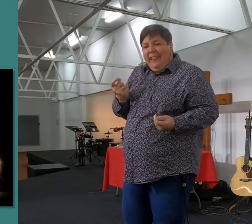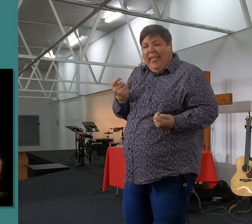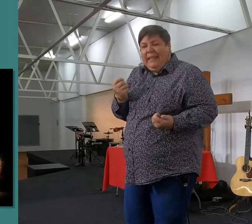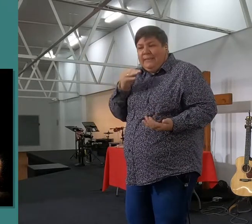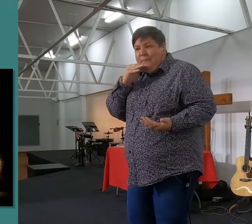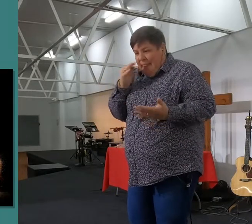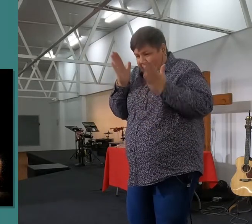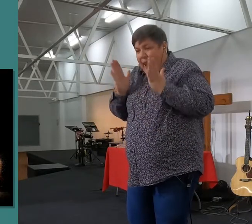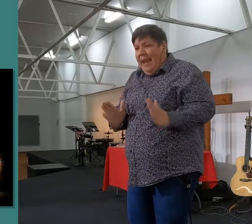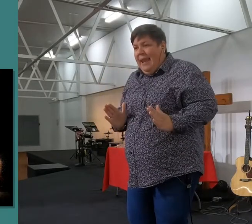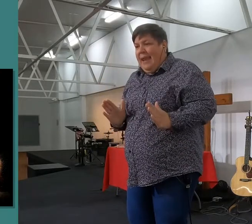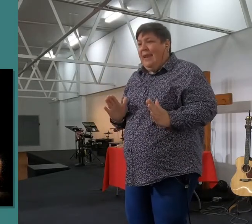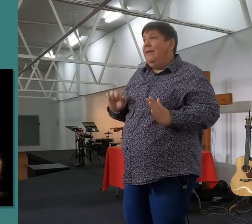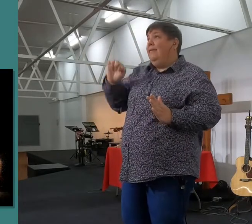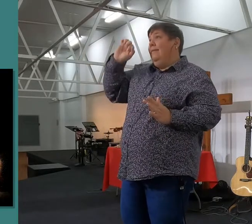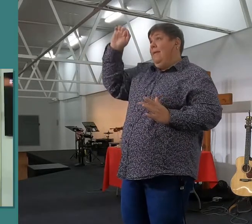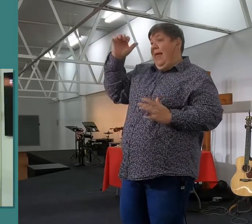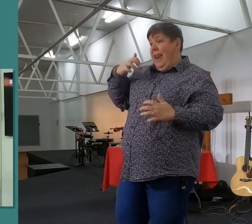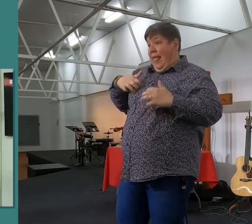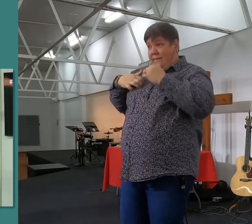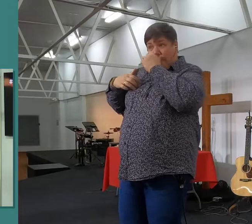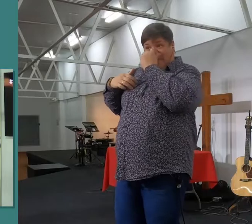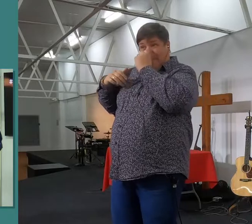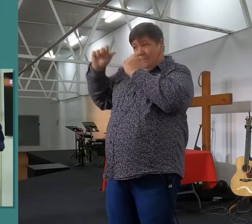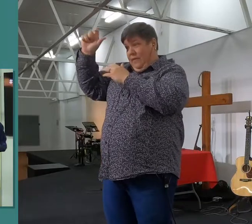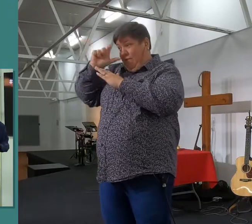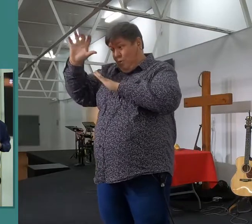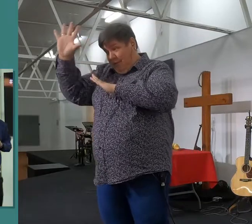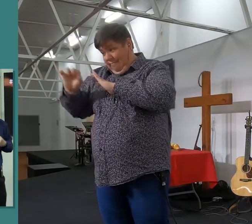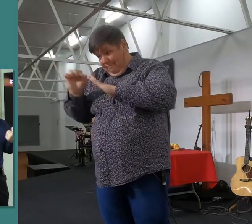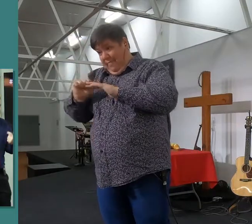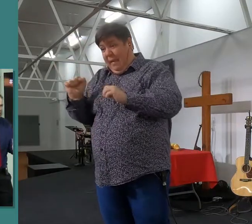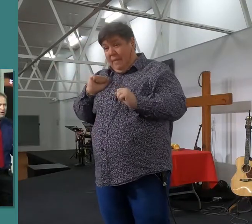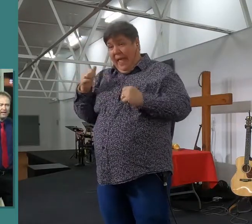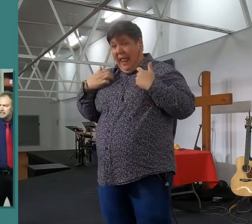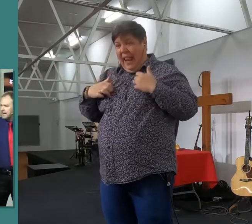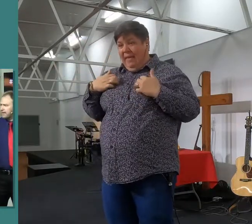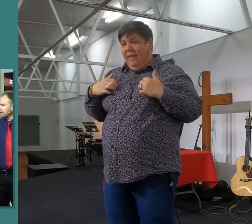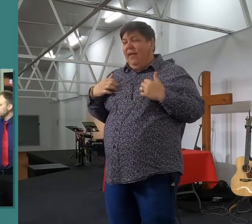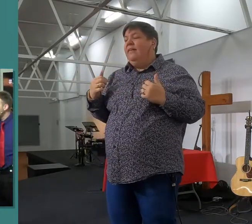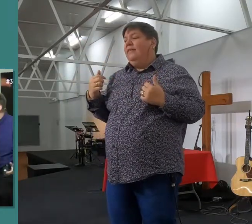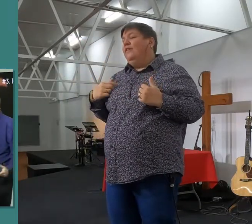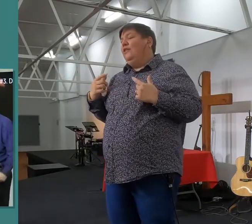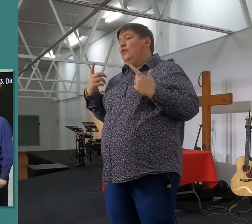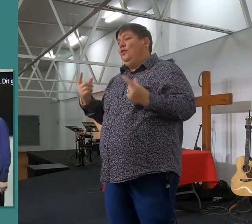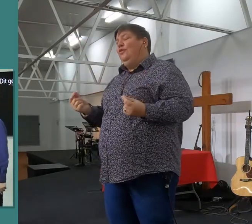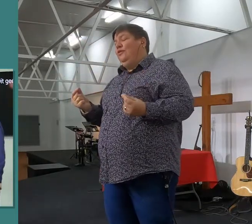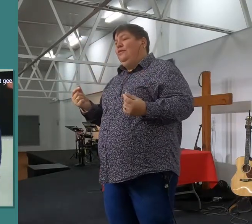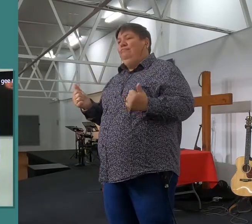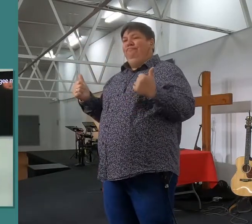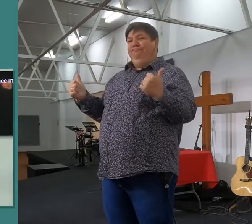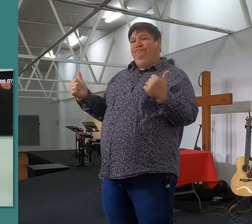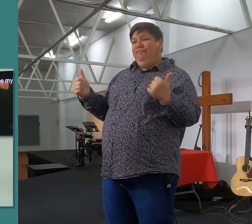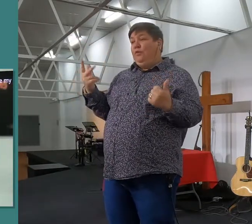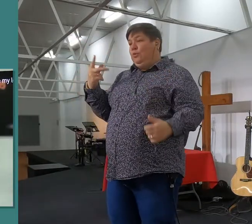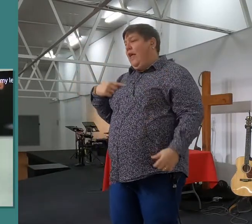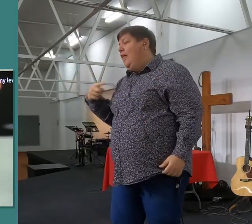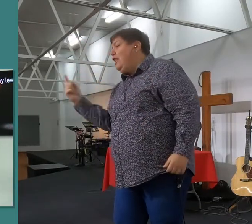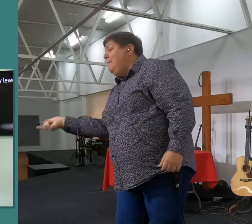die woord van die Heere in my lewe inbring, dan doen ek, jy, as ek een tuimeldroor vaat, nie, en ek gooi my